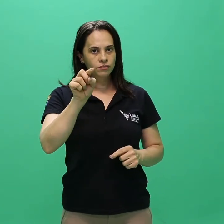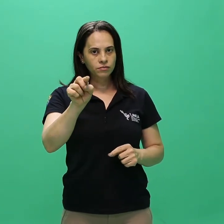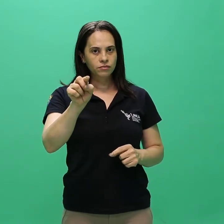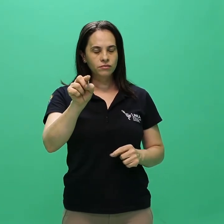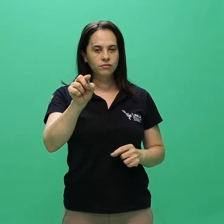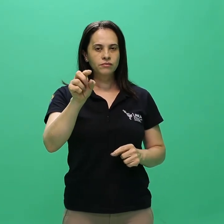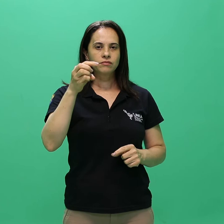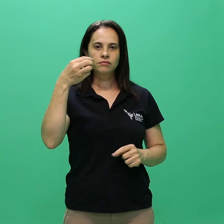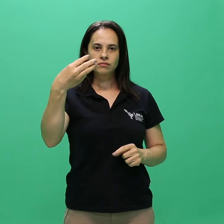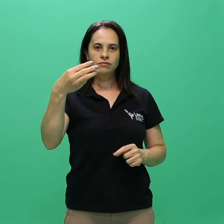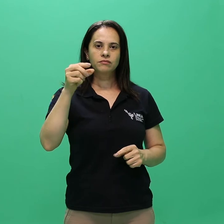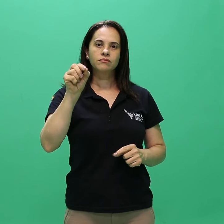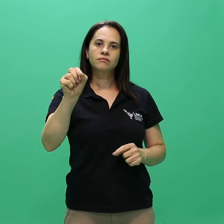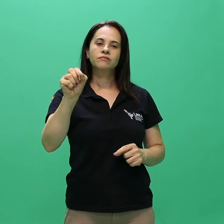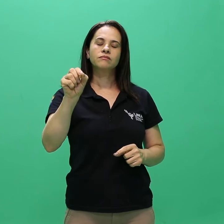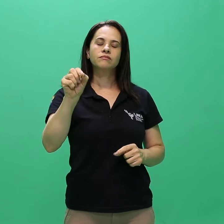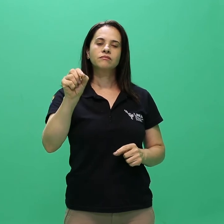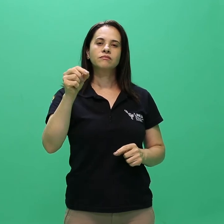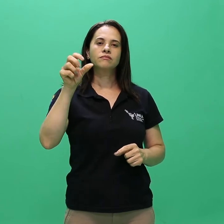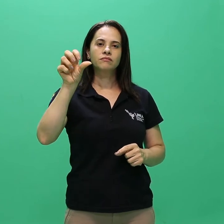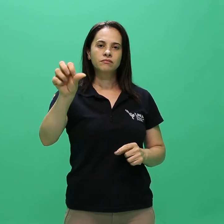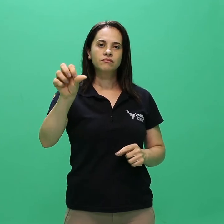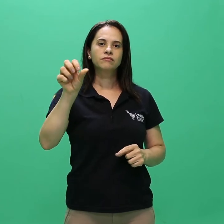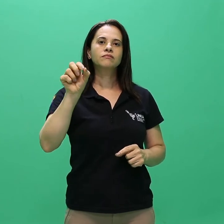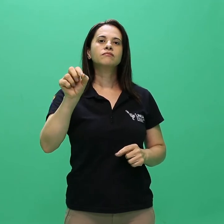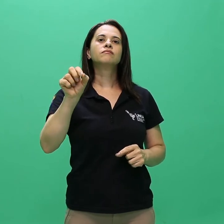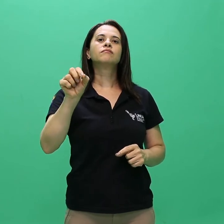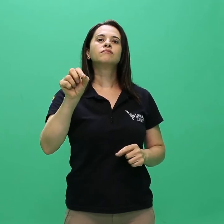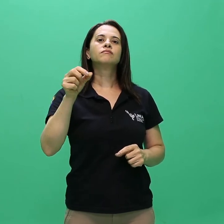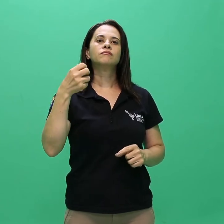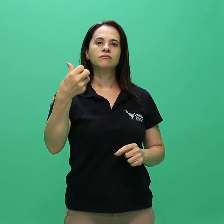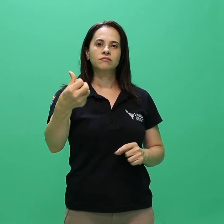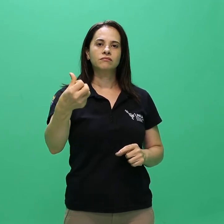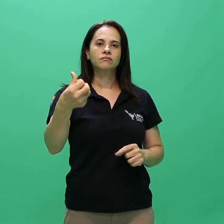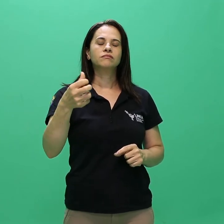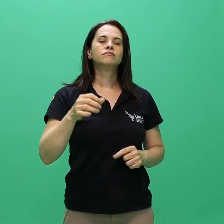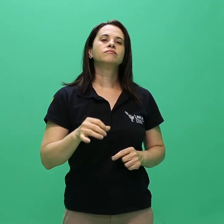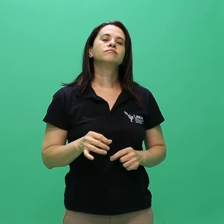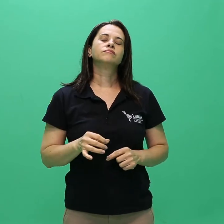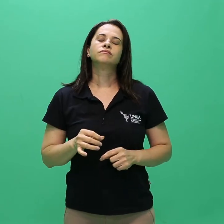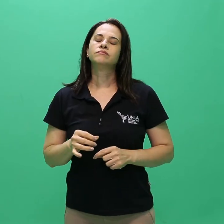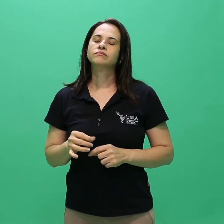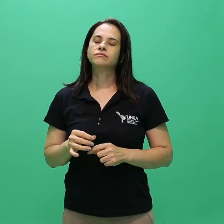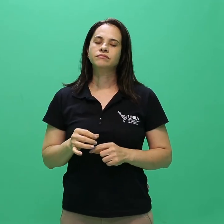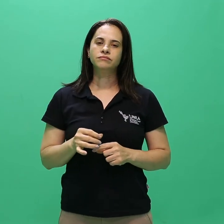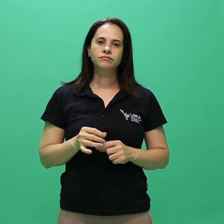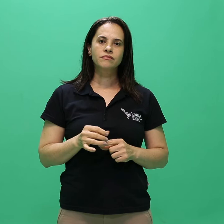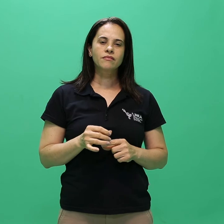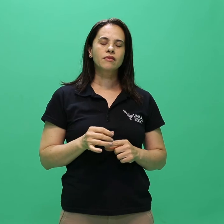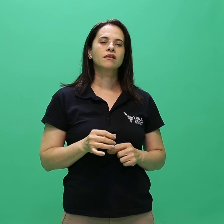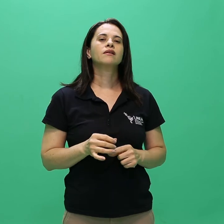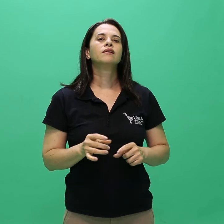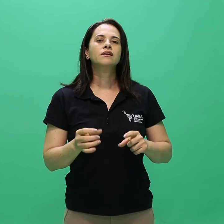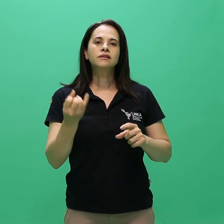6.3.9.6. Caso o candidato constate a